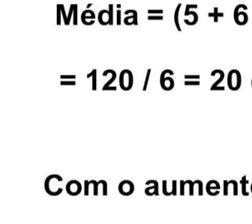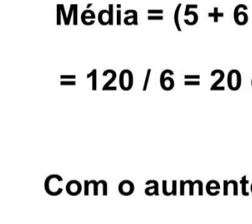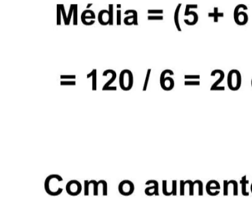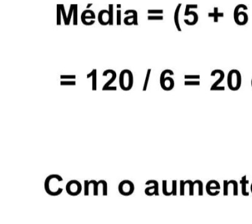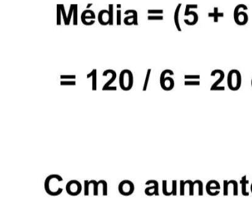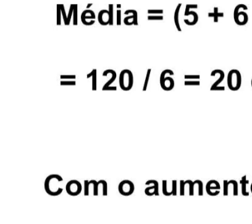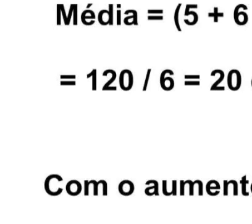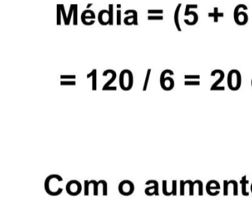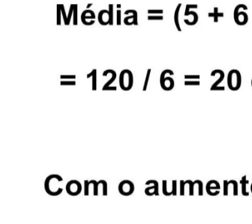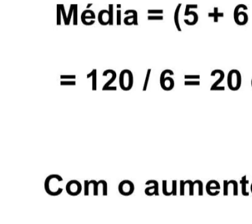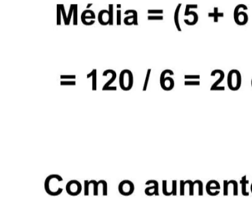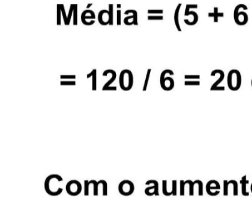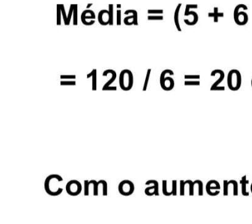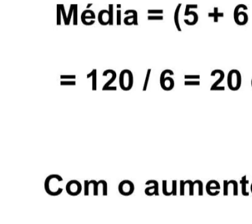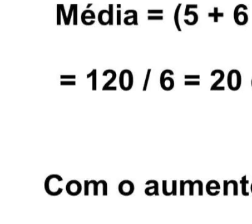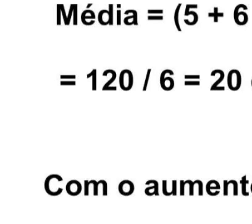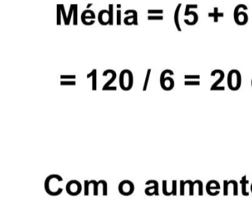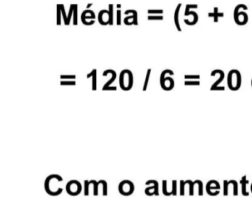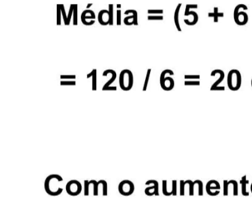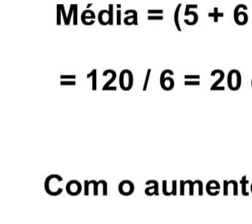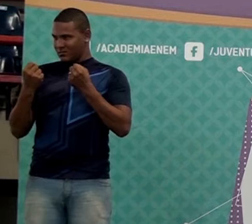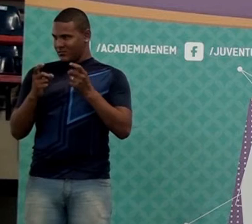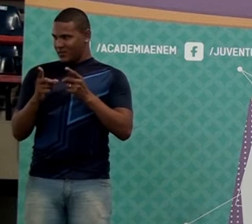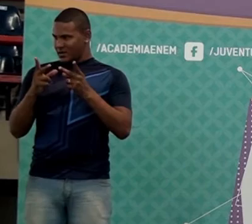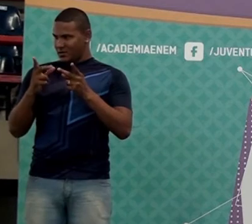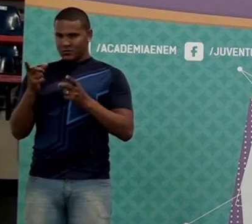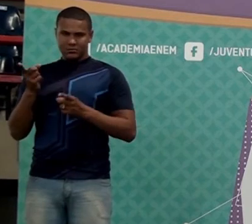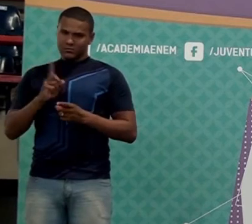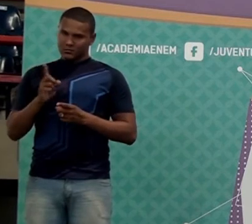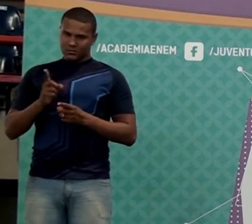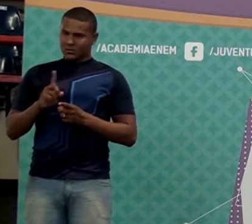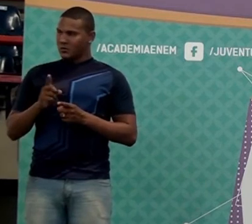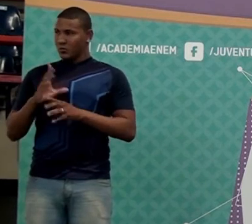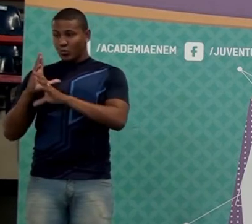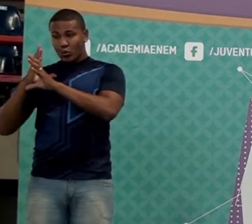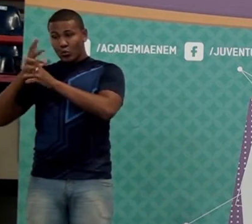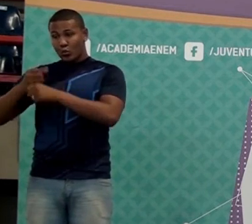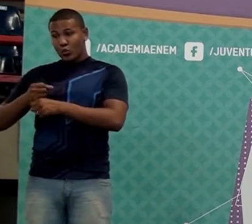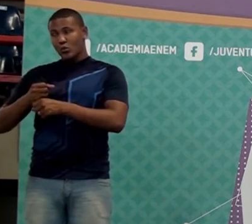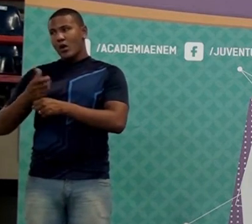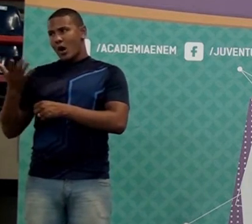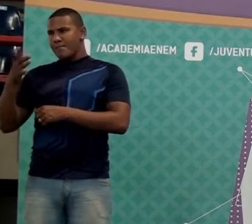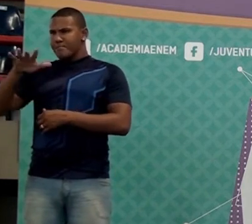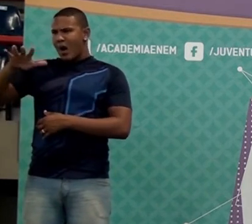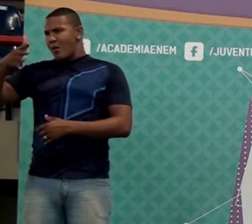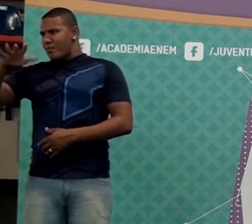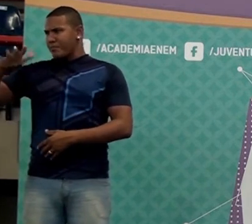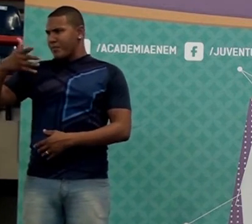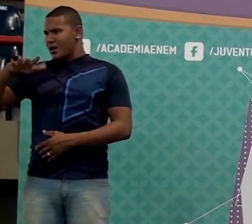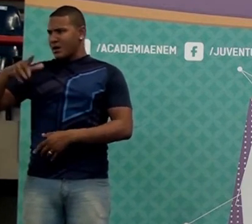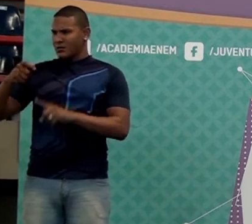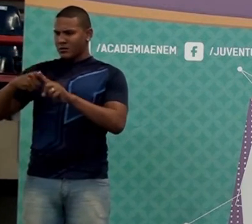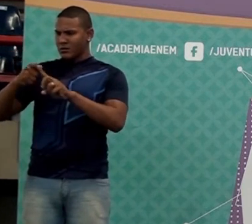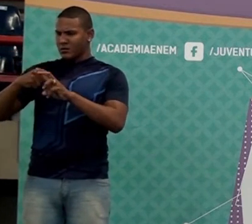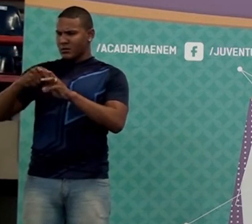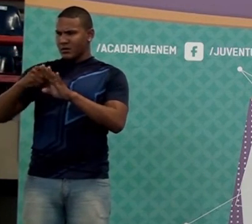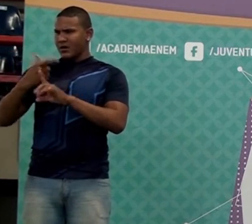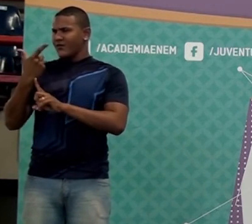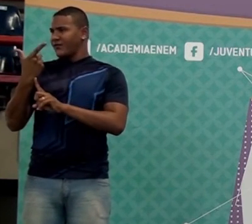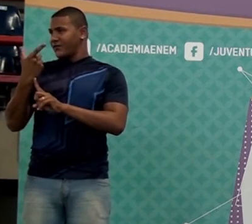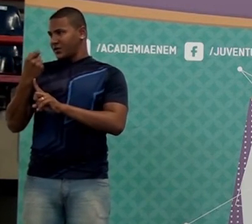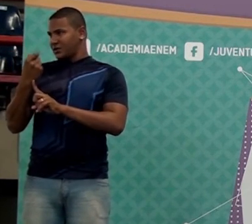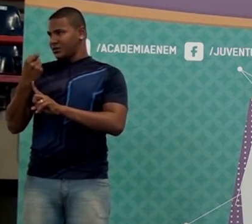carros por mês. É uma média. Está legal? Tudo bem. Beleza. Se ele vendeu 20 carros por mês, qual é a meta